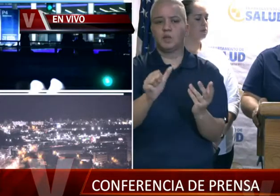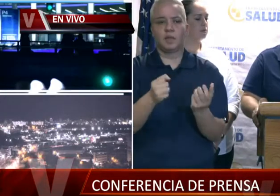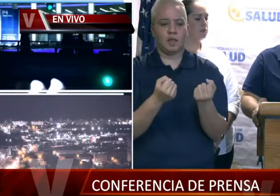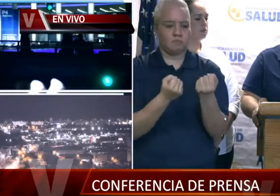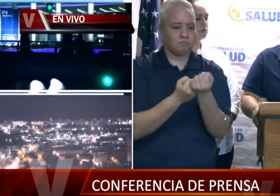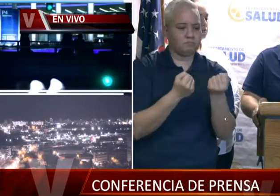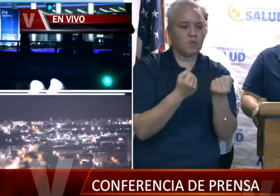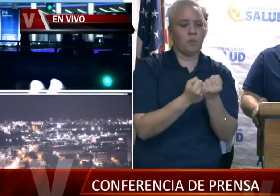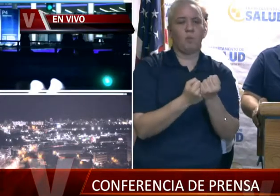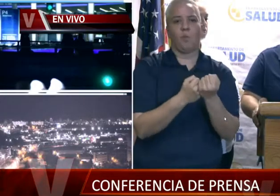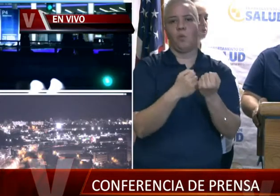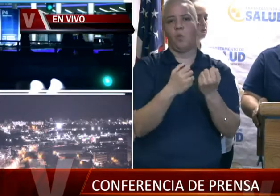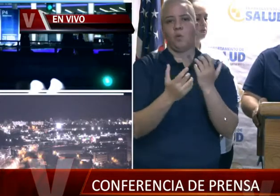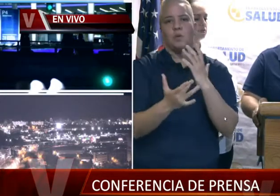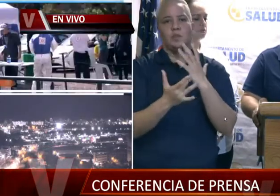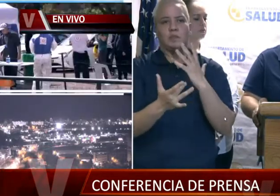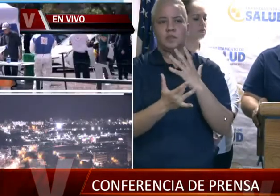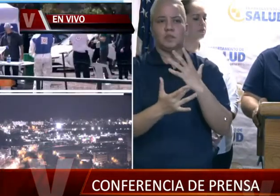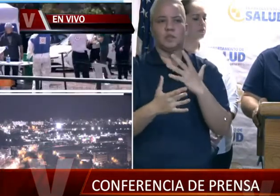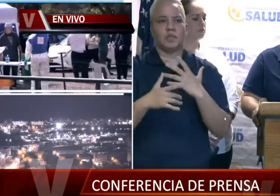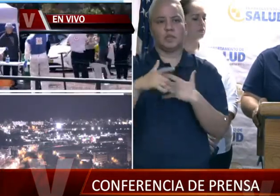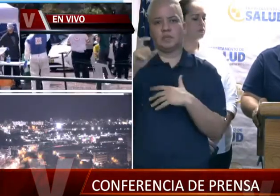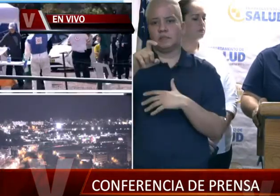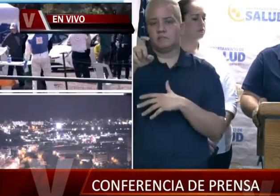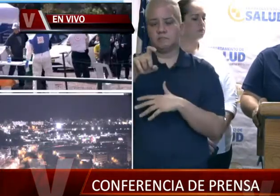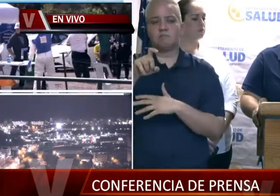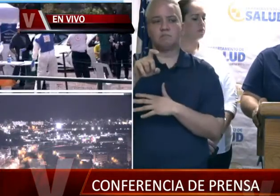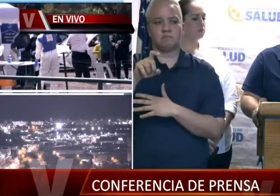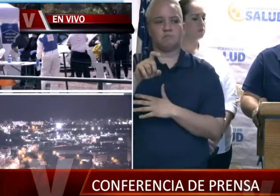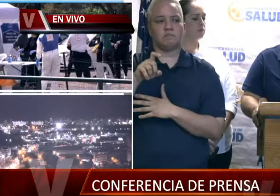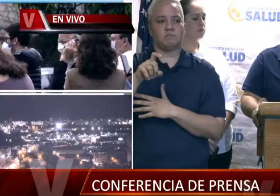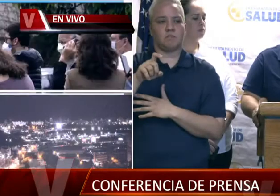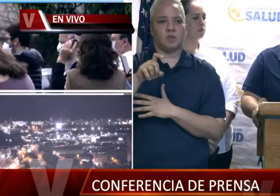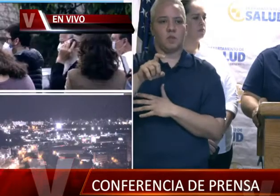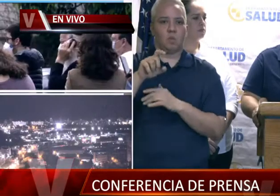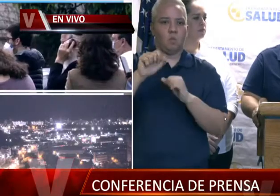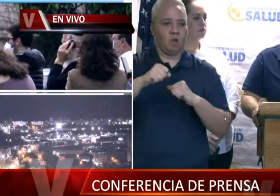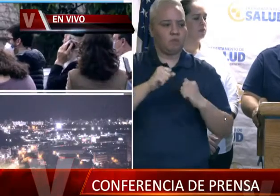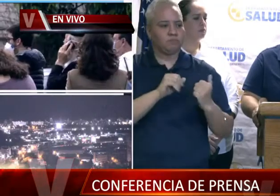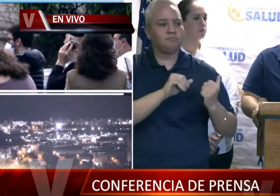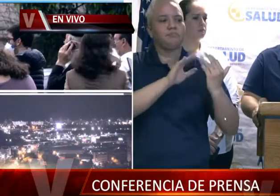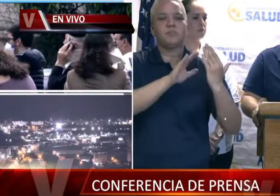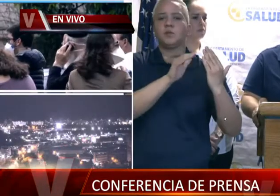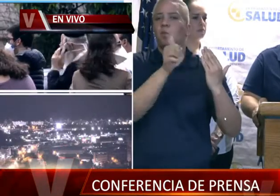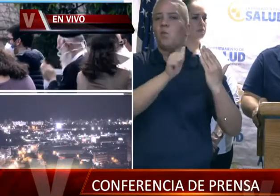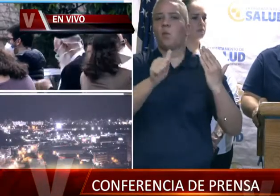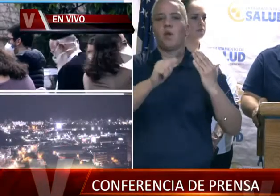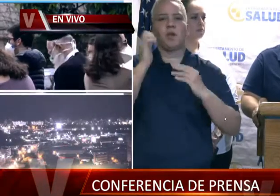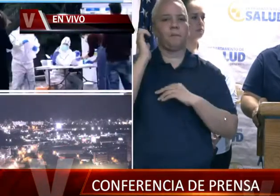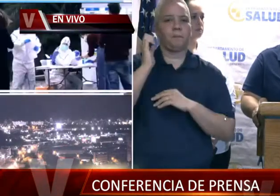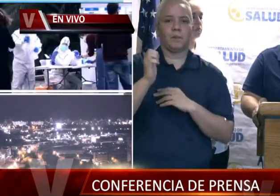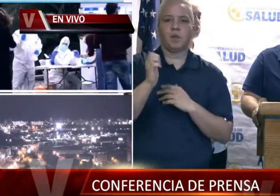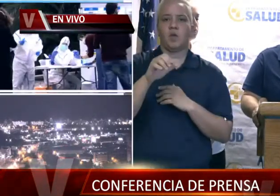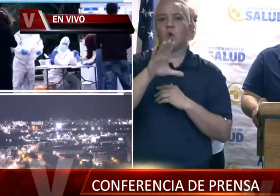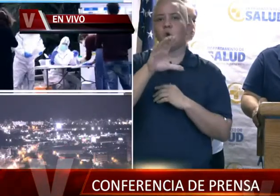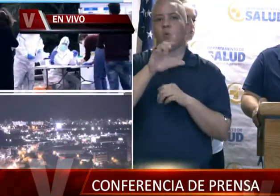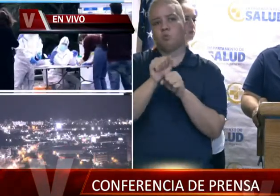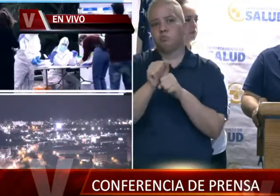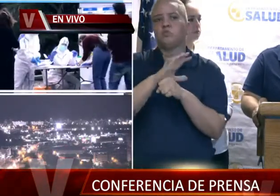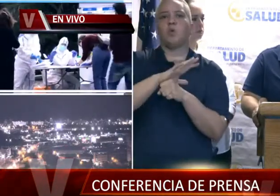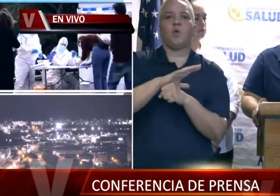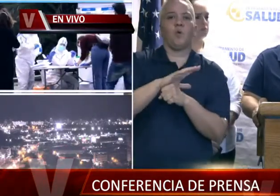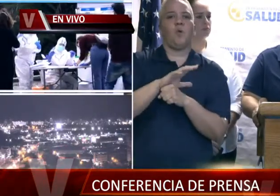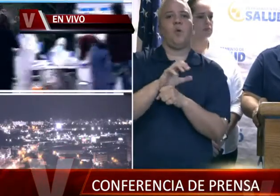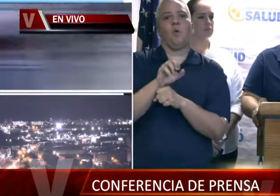técnico o logístico que sea necesario para poder confrontar cualquier emergencia, sea COVID o sea cualquier